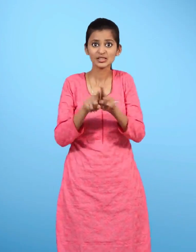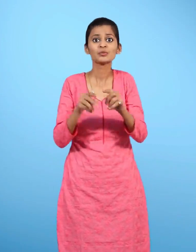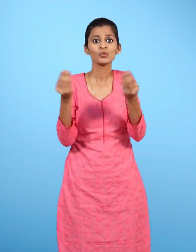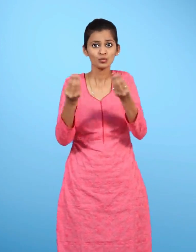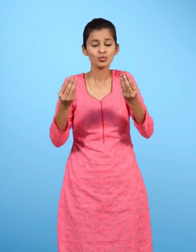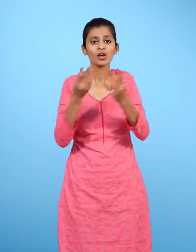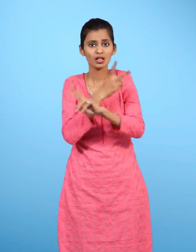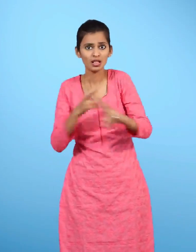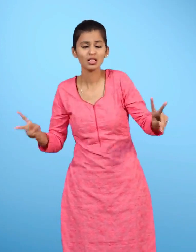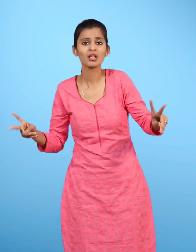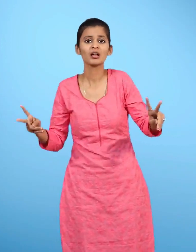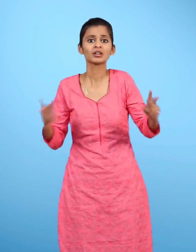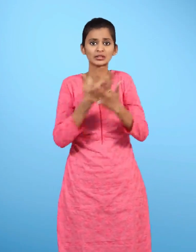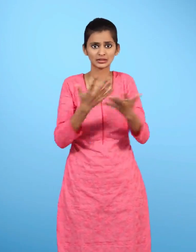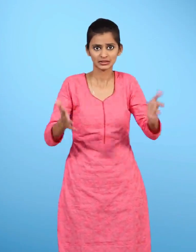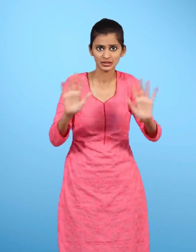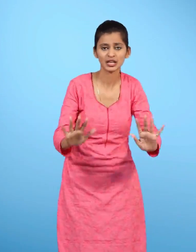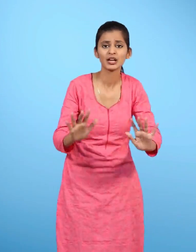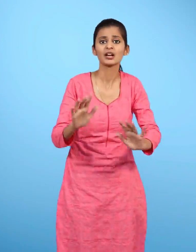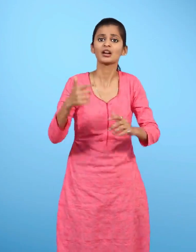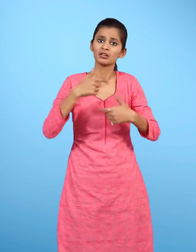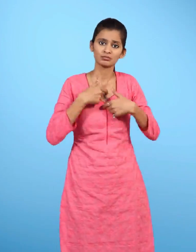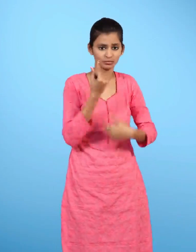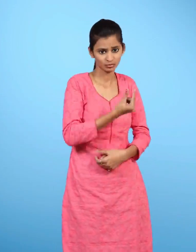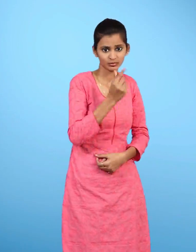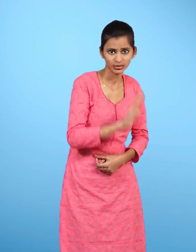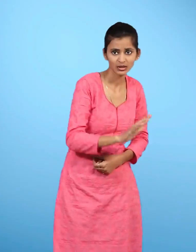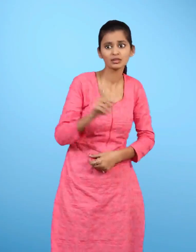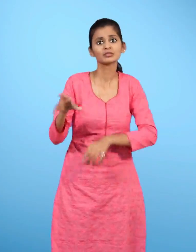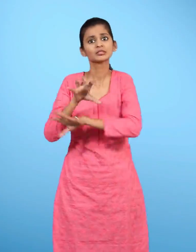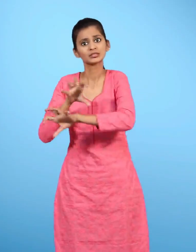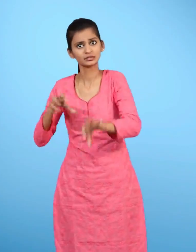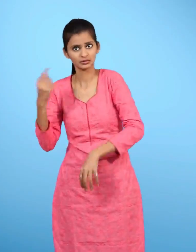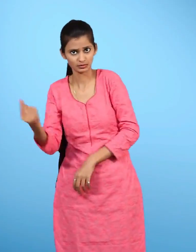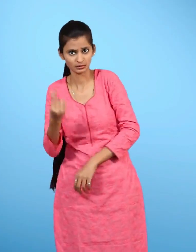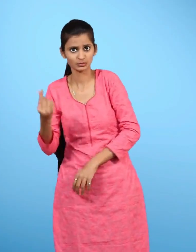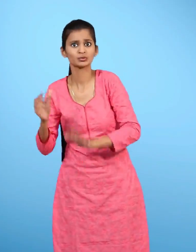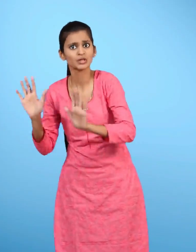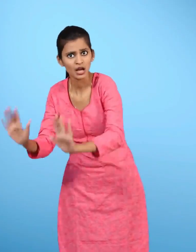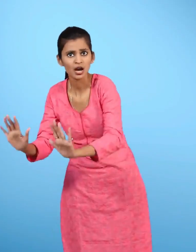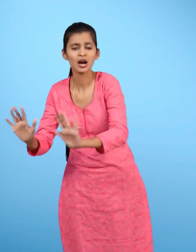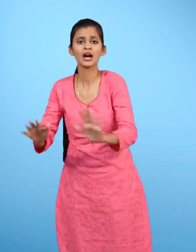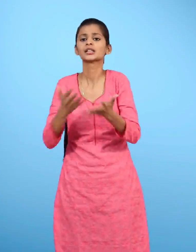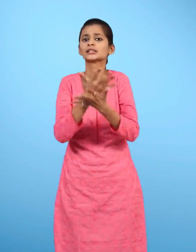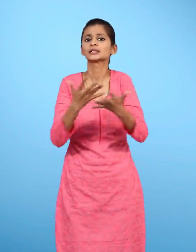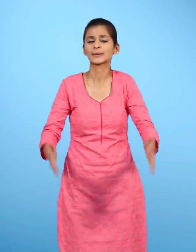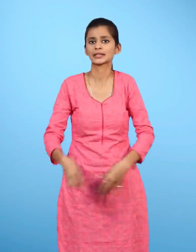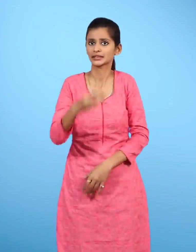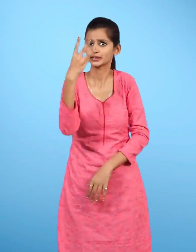ऐसी ही कुछ और चीज़े हैं जिने हम और जानवर दोनों इस्तेमाल करते हैं ऐसे किनी तीन